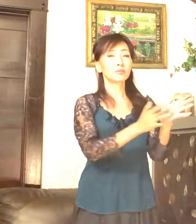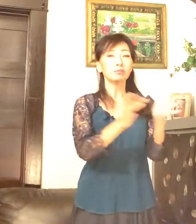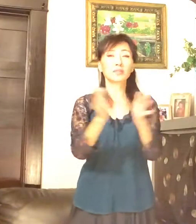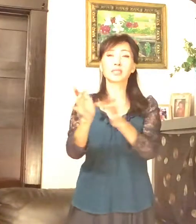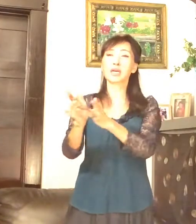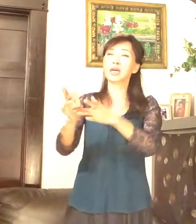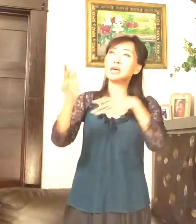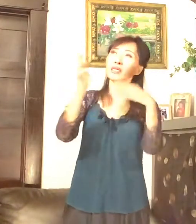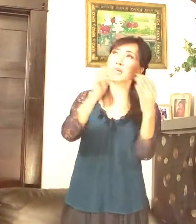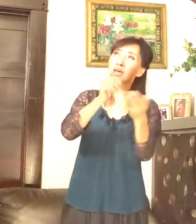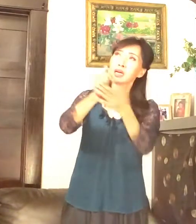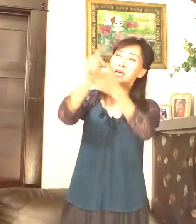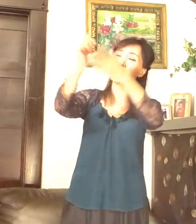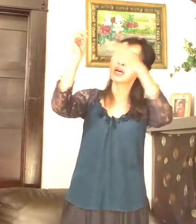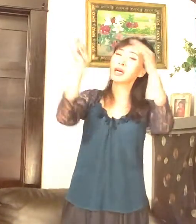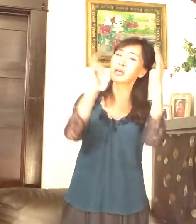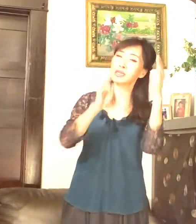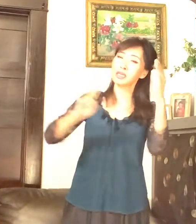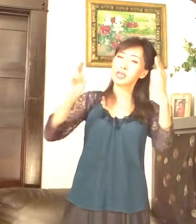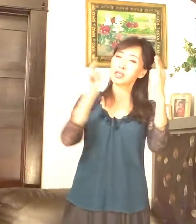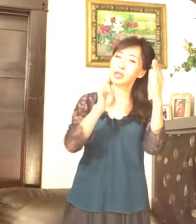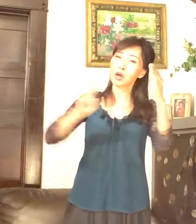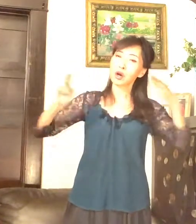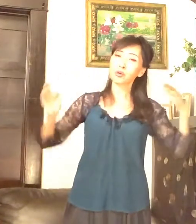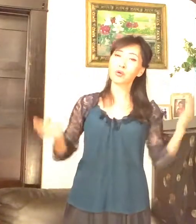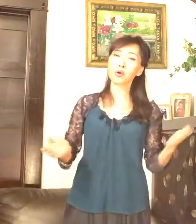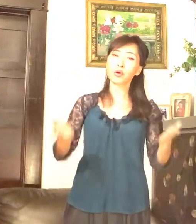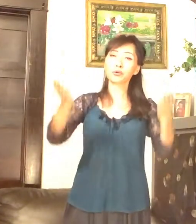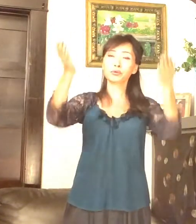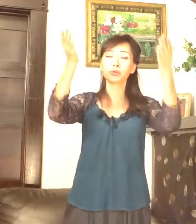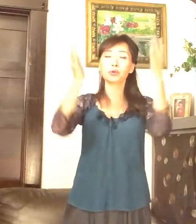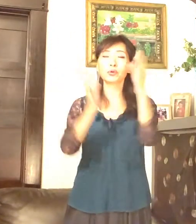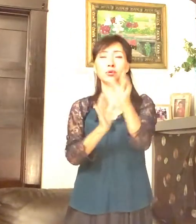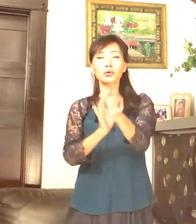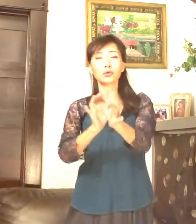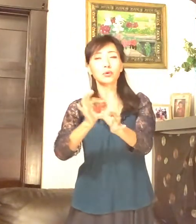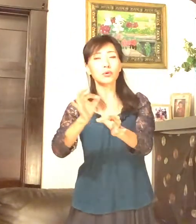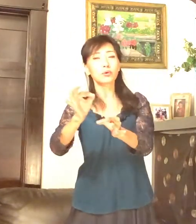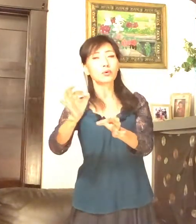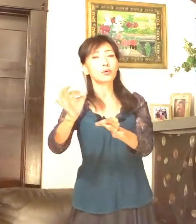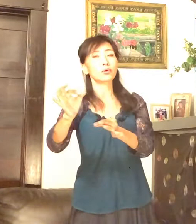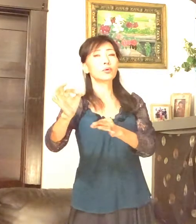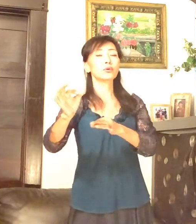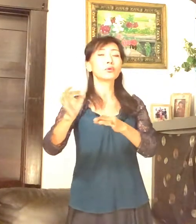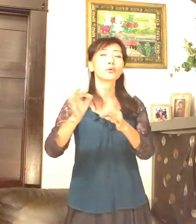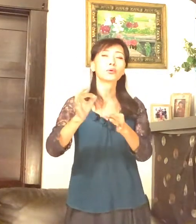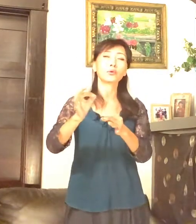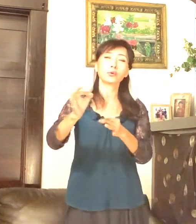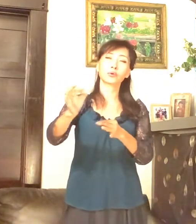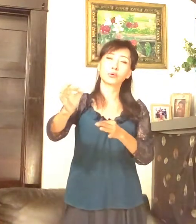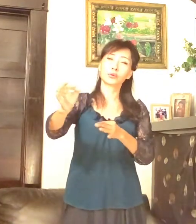찬양하니 영원토록